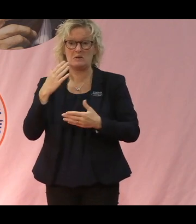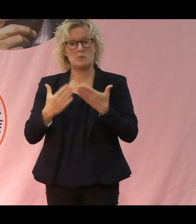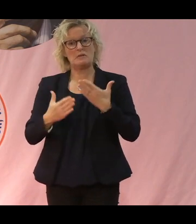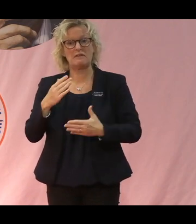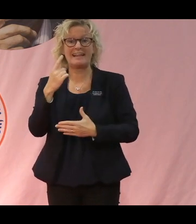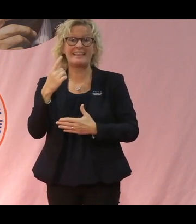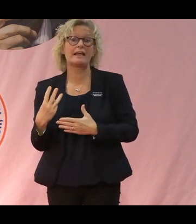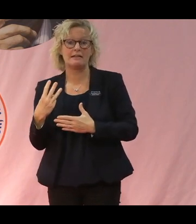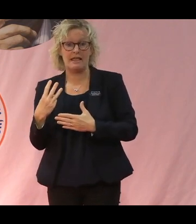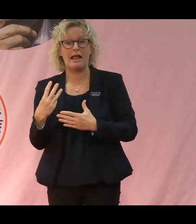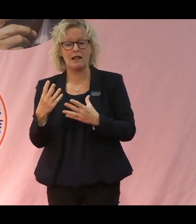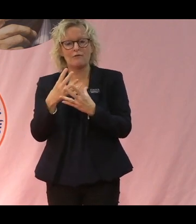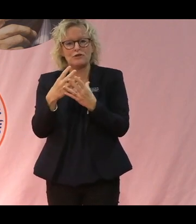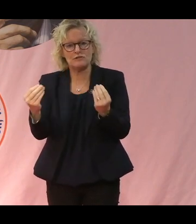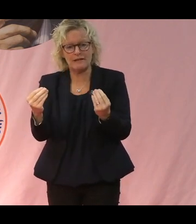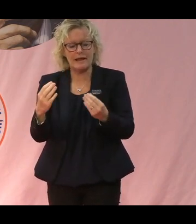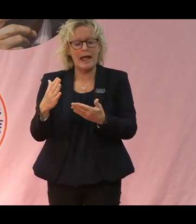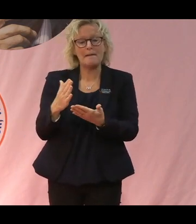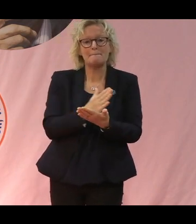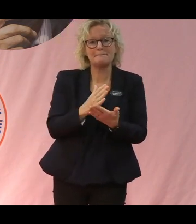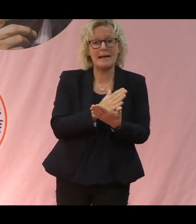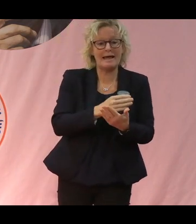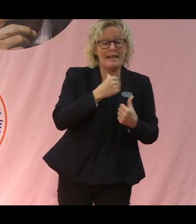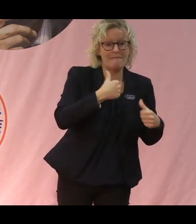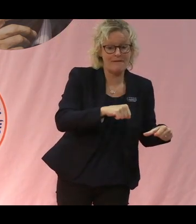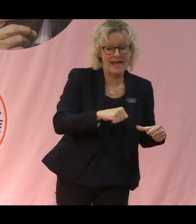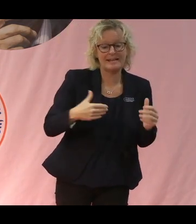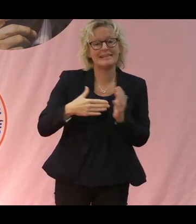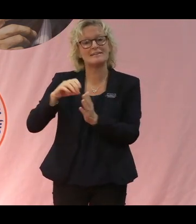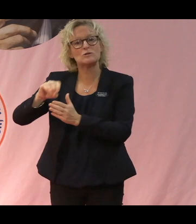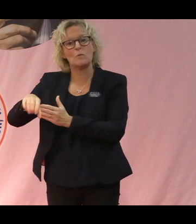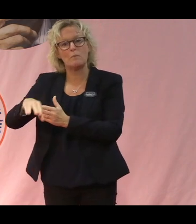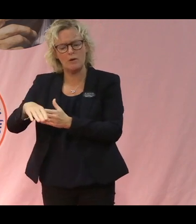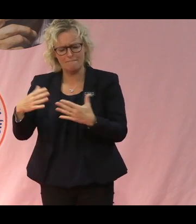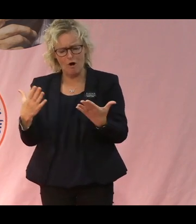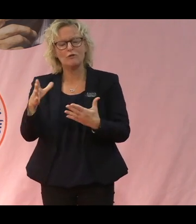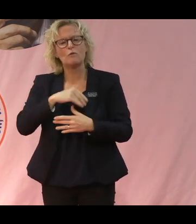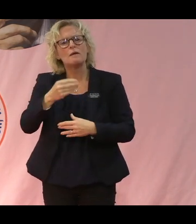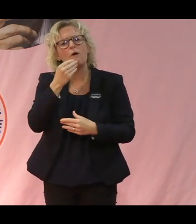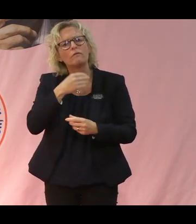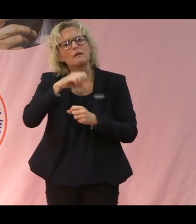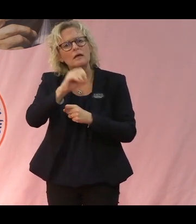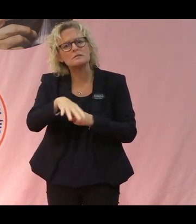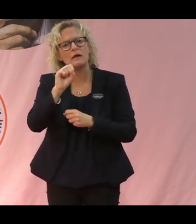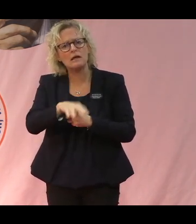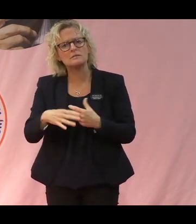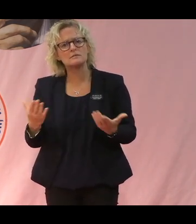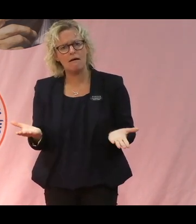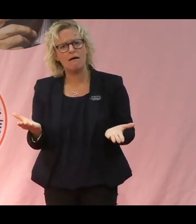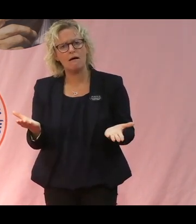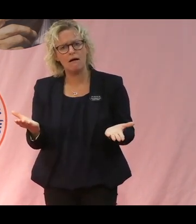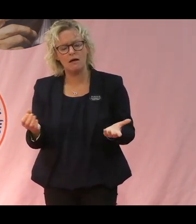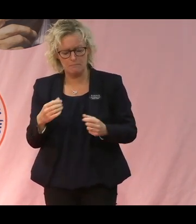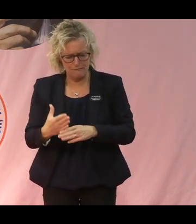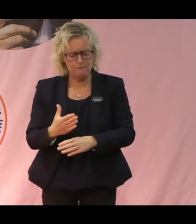mellan affären och våra sopkorgar kanske, av att vi slänger mat. Men innan dess så har